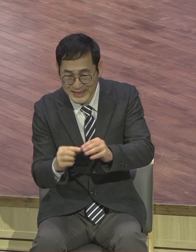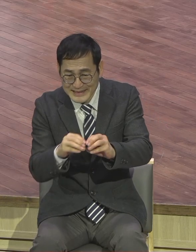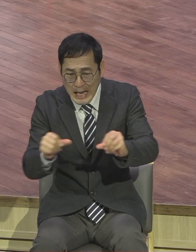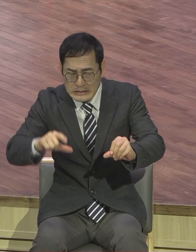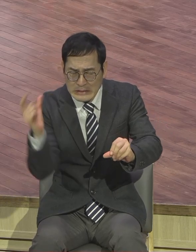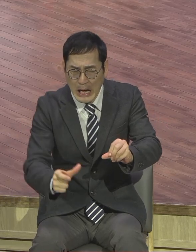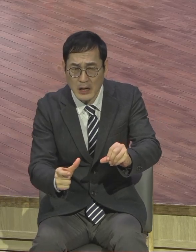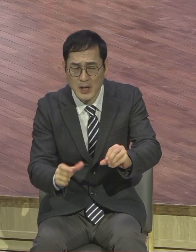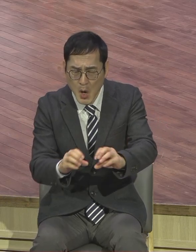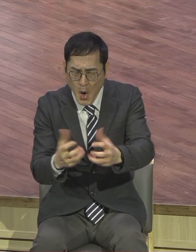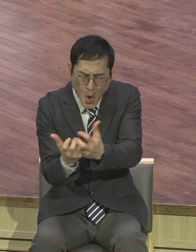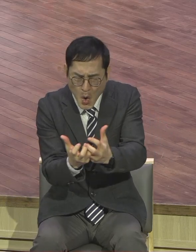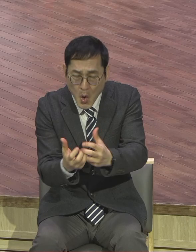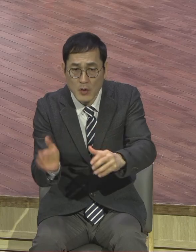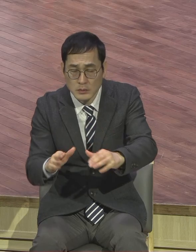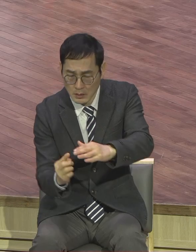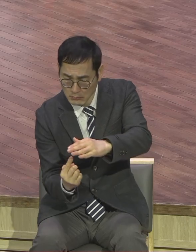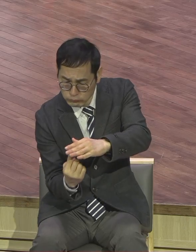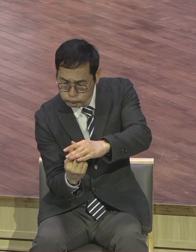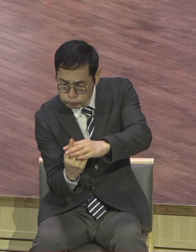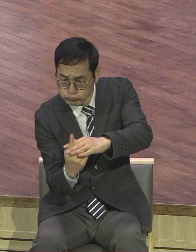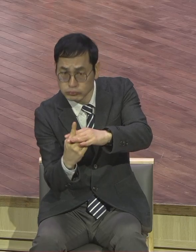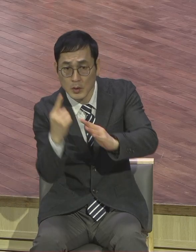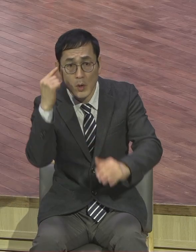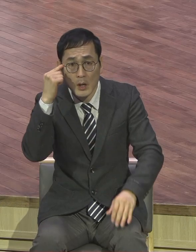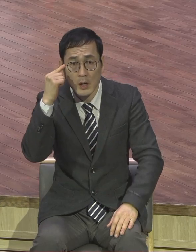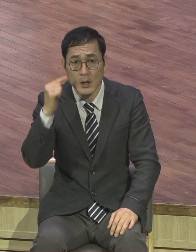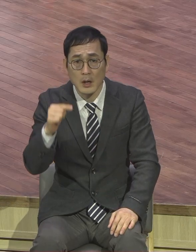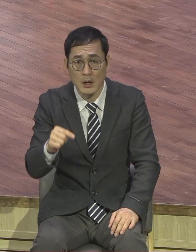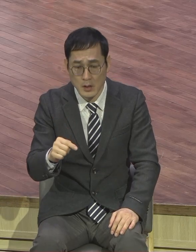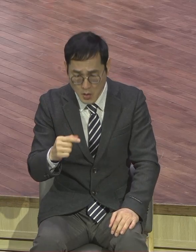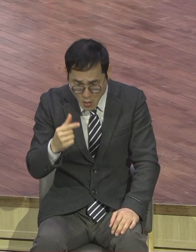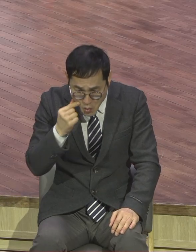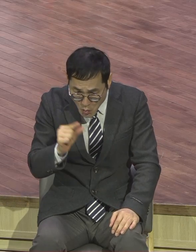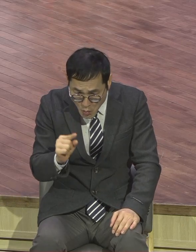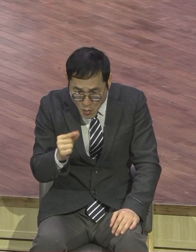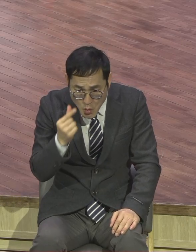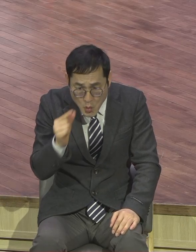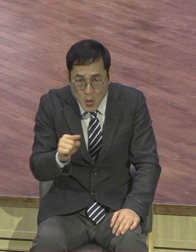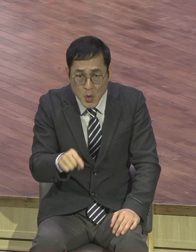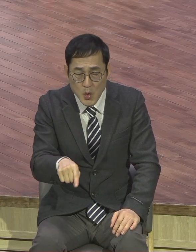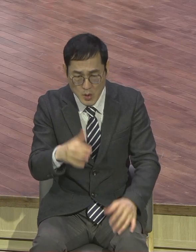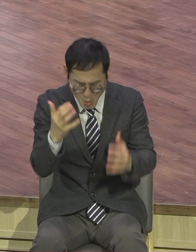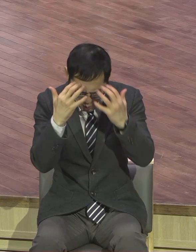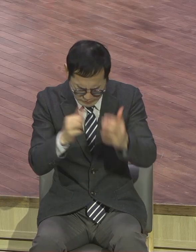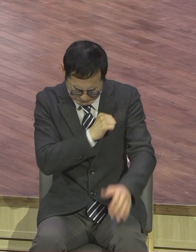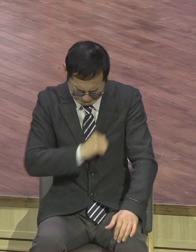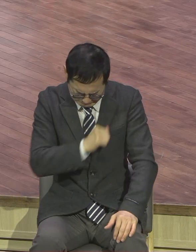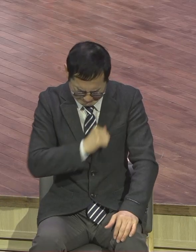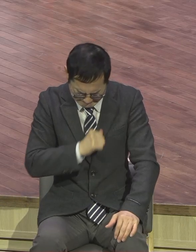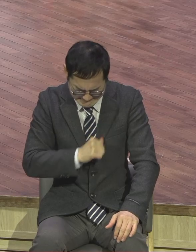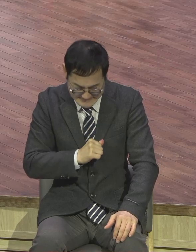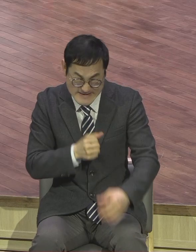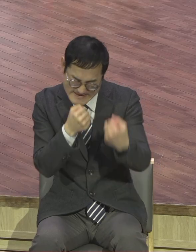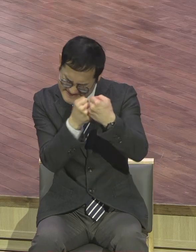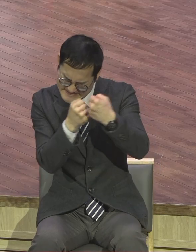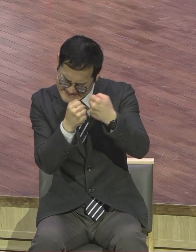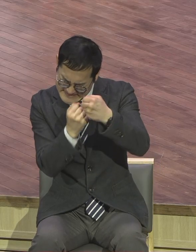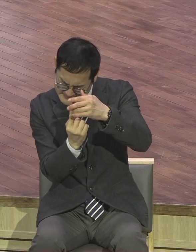그럽니다. 신문학자들이 50번의 고통을 거쳐서 올라온 풀들이다. 여러분이 생명이 있다